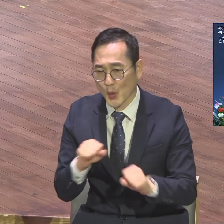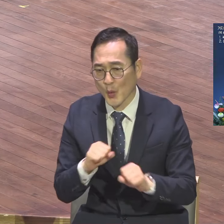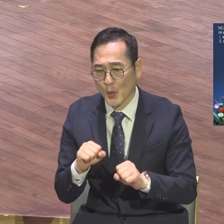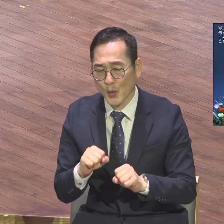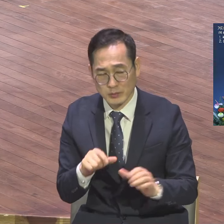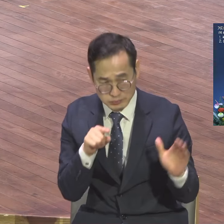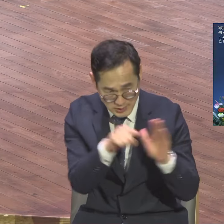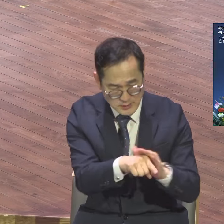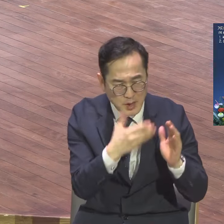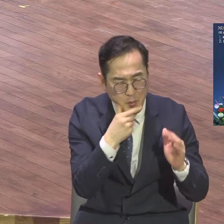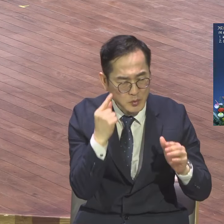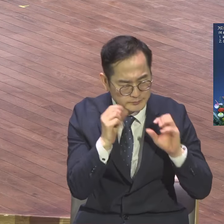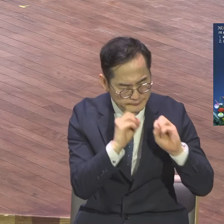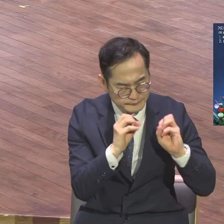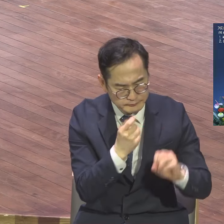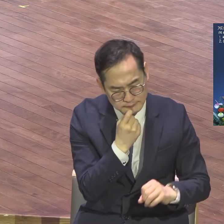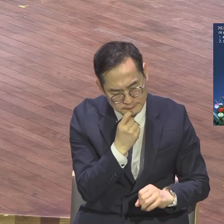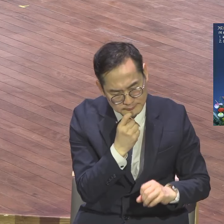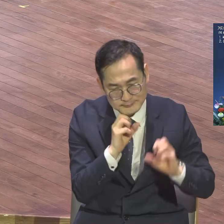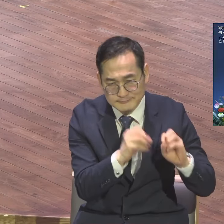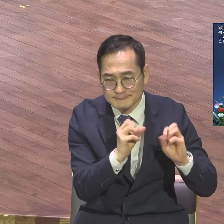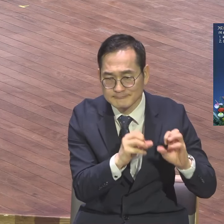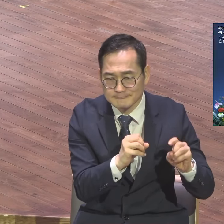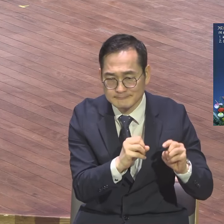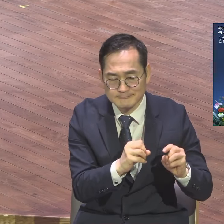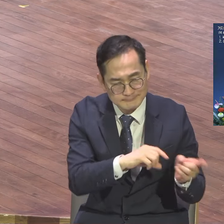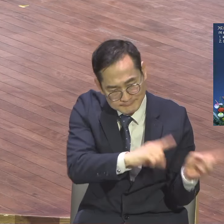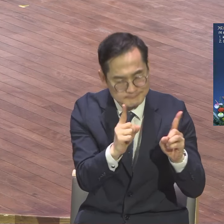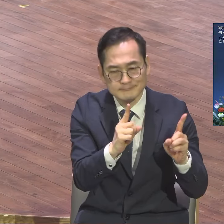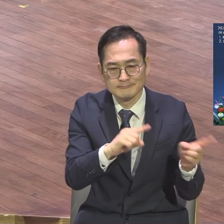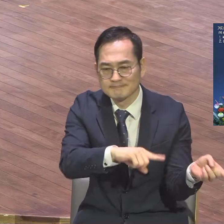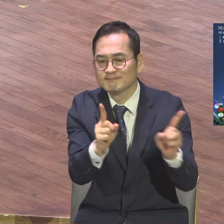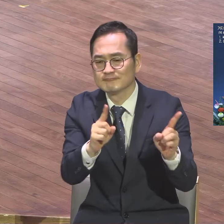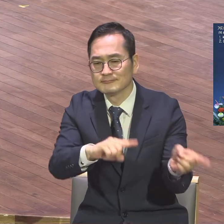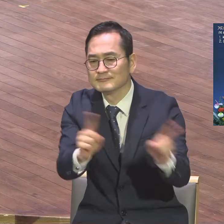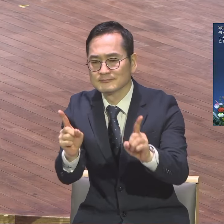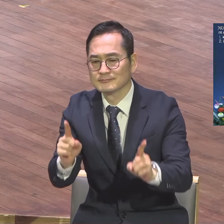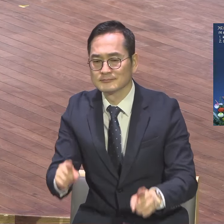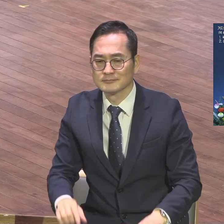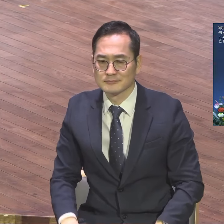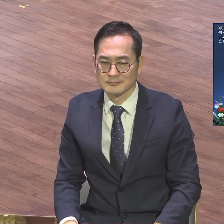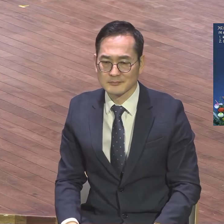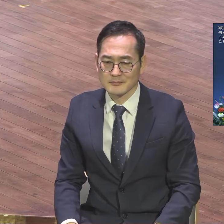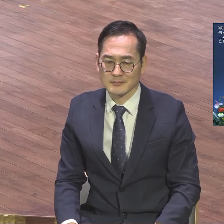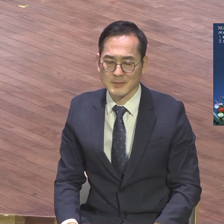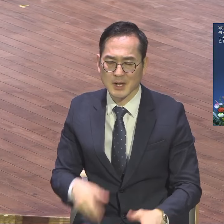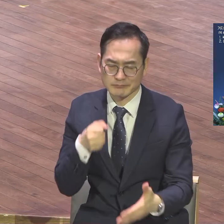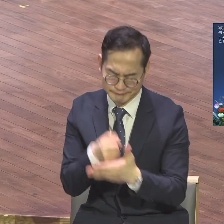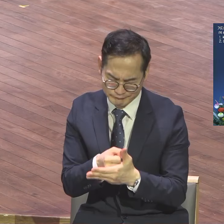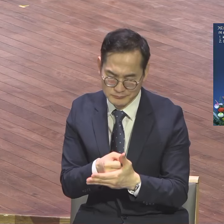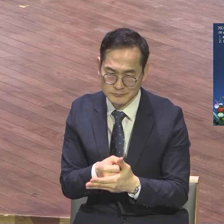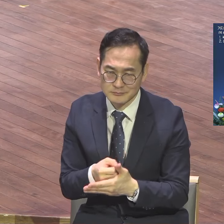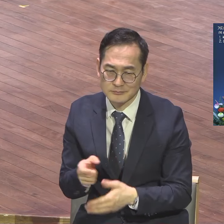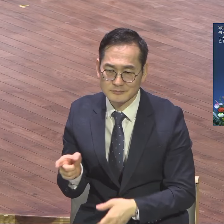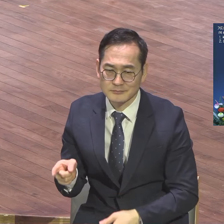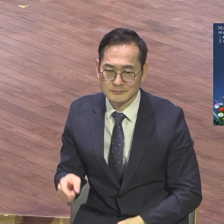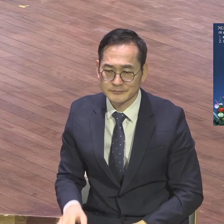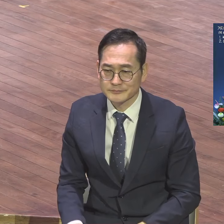원단 메시지를 통해서 성포된 것처럼 여운교회가 열방을 얻는 237망대로 그렇게